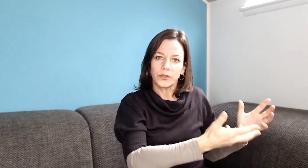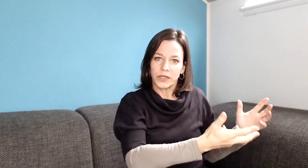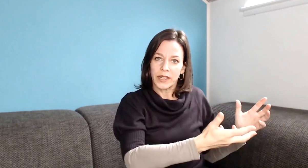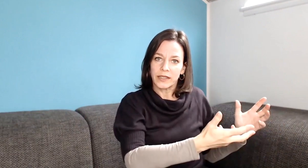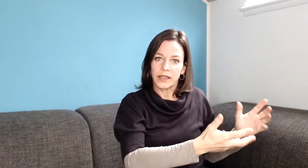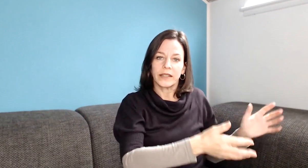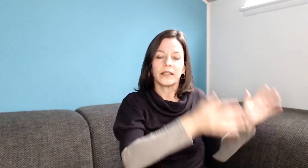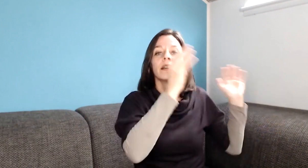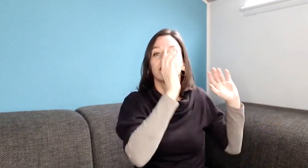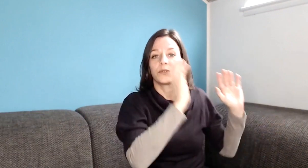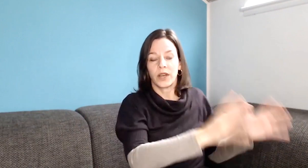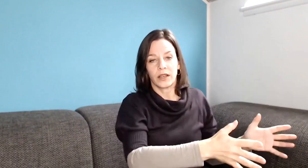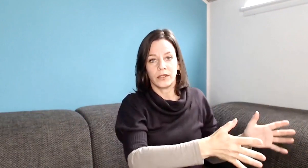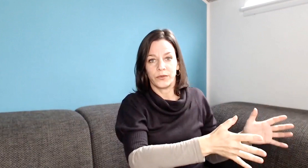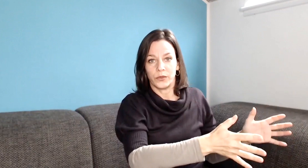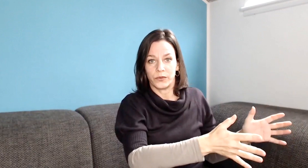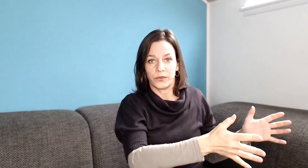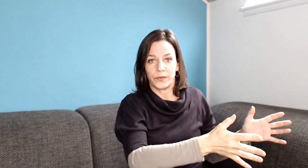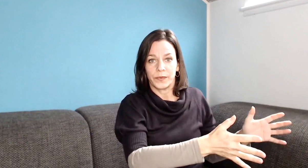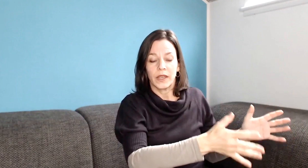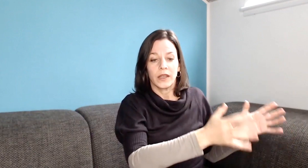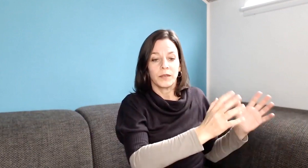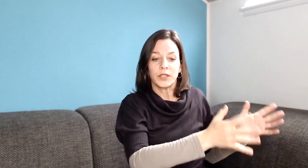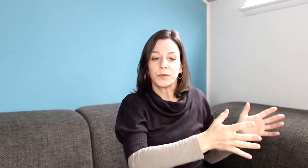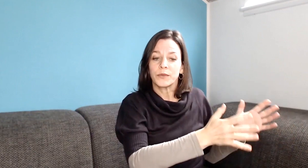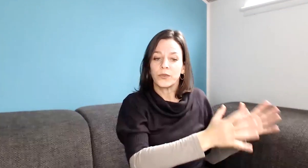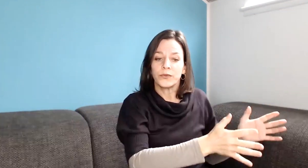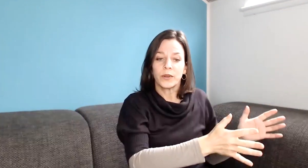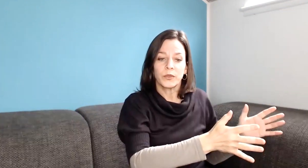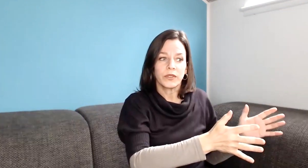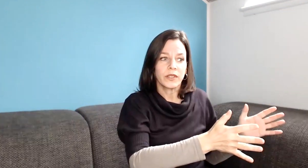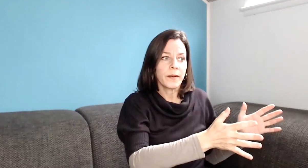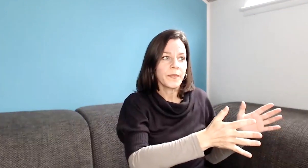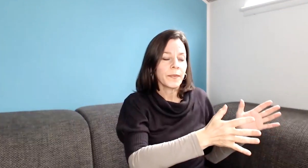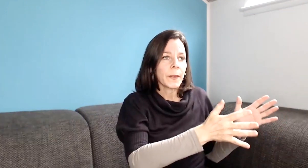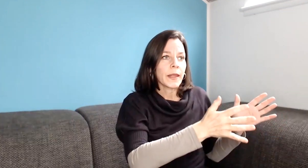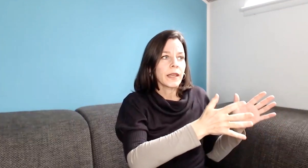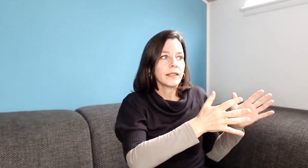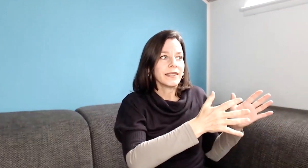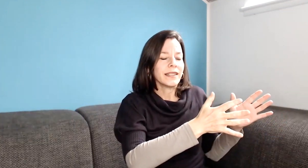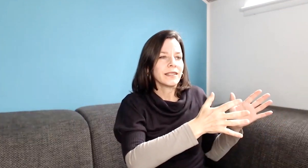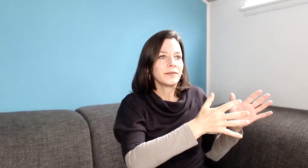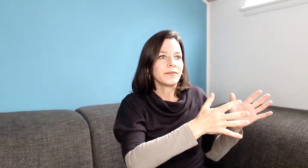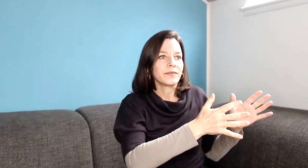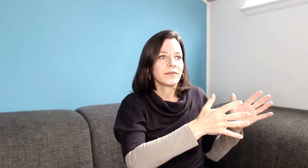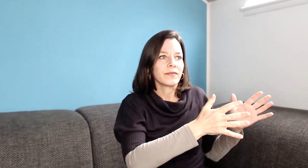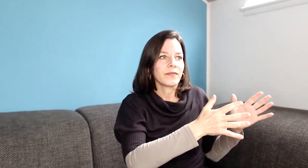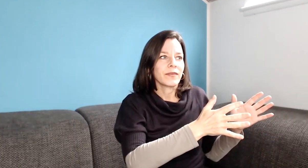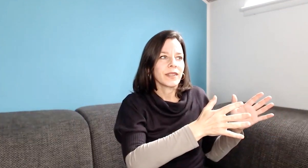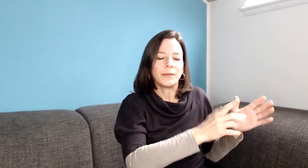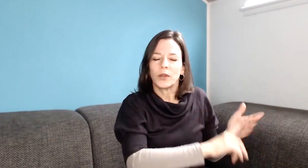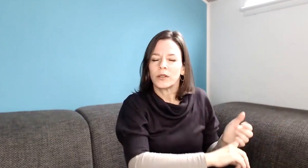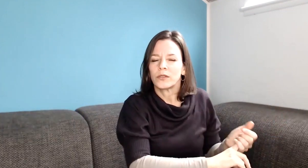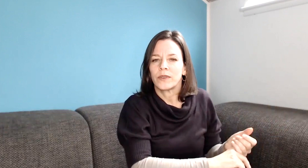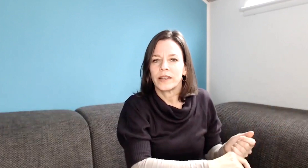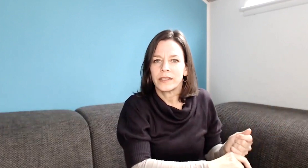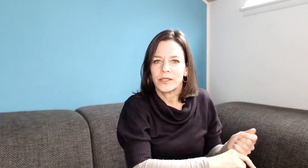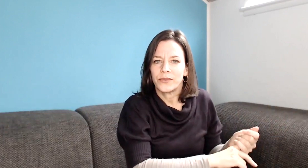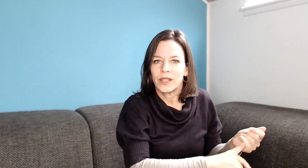durchdacht sein, frag eine 5. Ein Mensch mit dem 5er-Muster, der gibt auch nicht so wahnsinnig viel